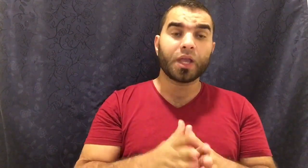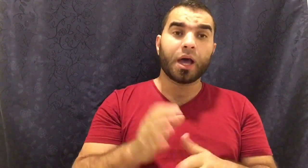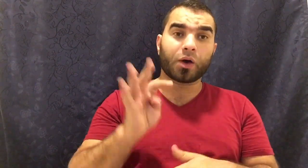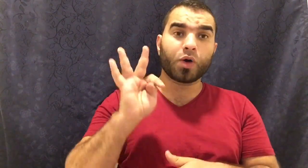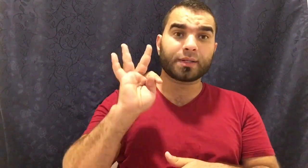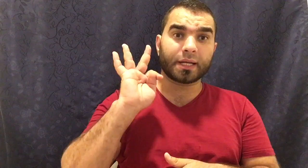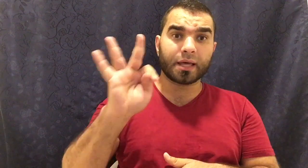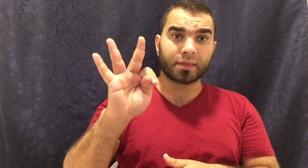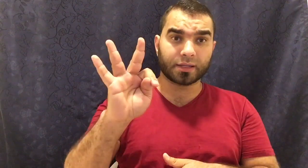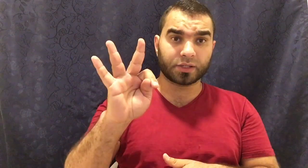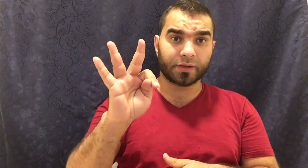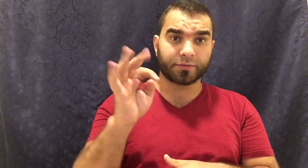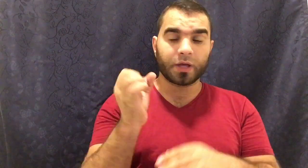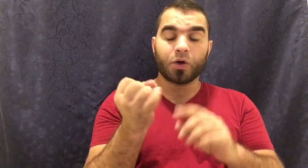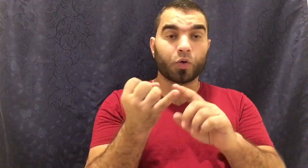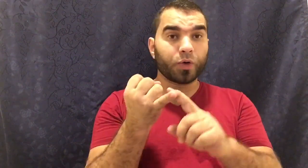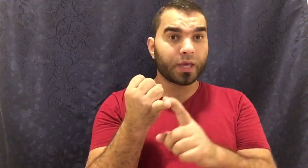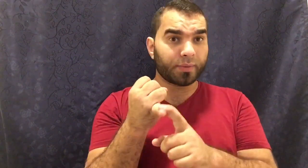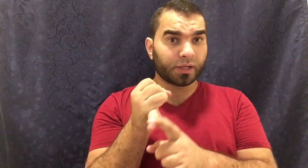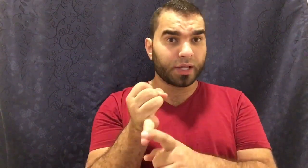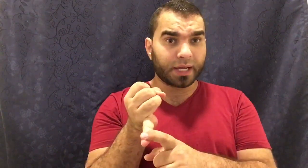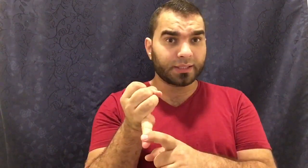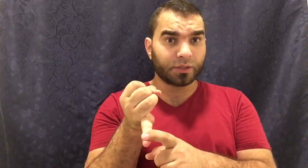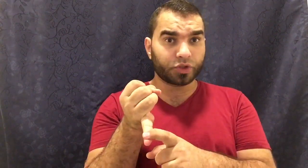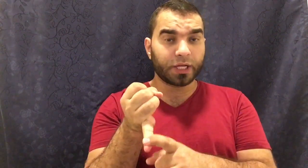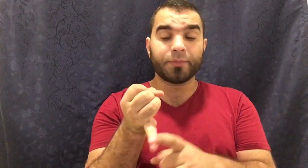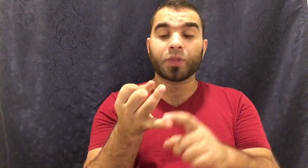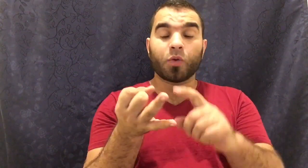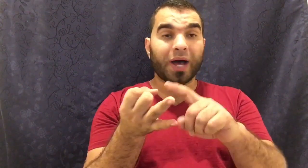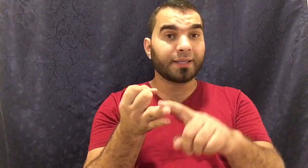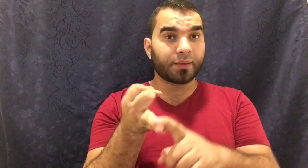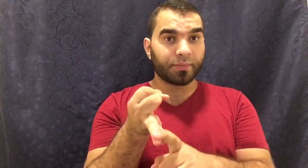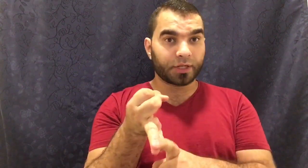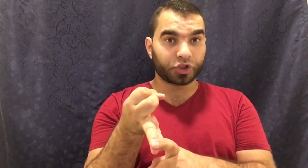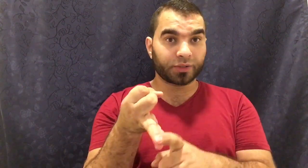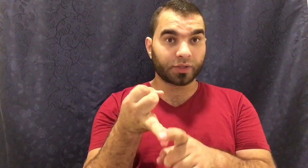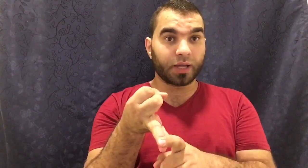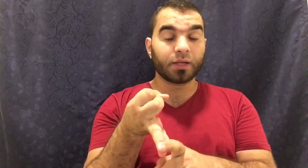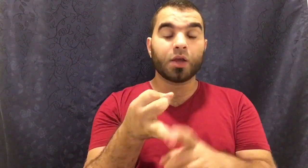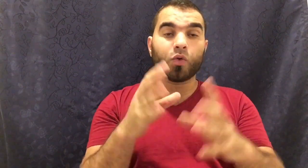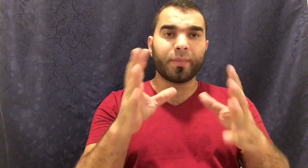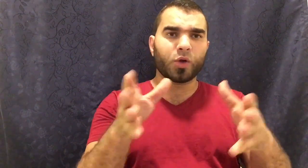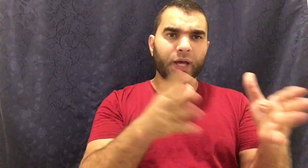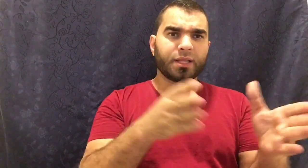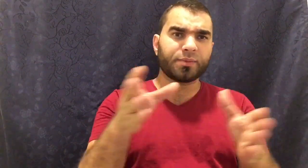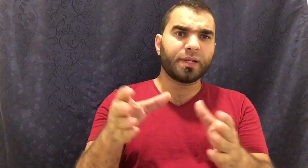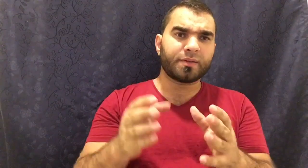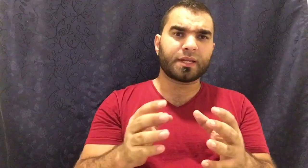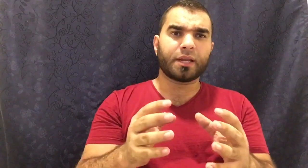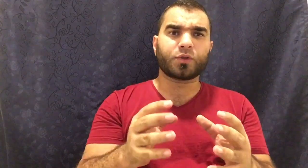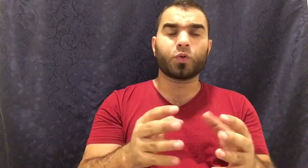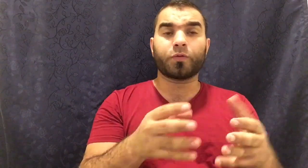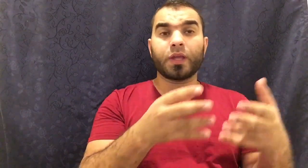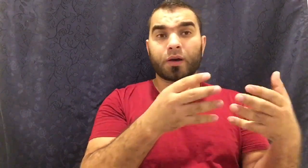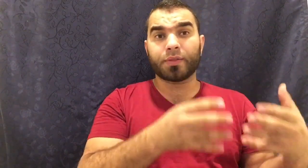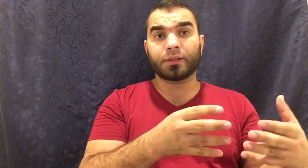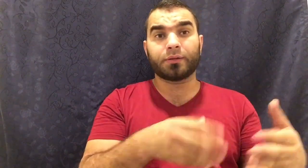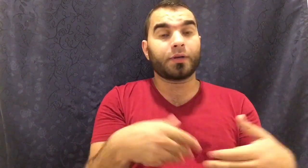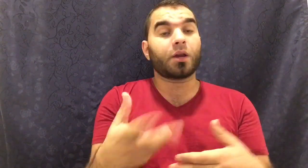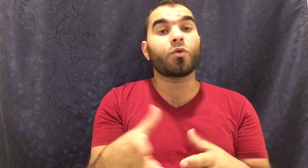الرؤى سلاث أصناف رؤية من الله عز وجل وحزم من الشيطان وما يحدث بين إنسان نفسه في يقضاتي فيراه